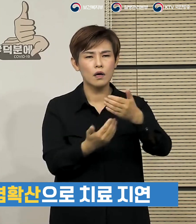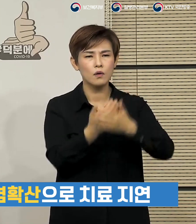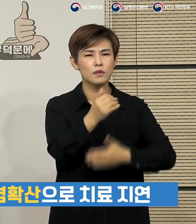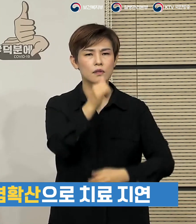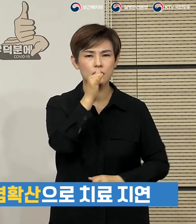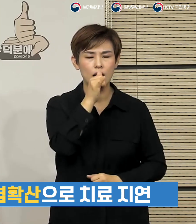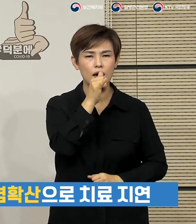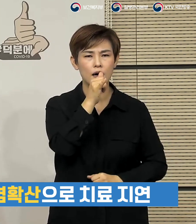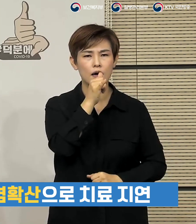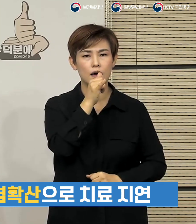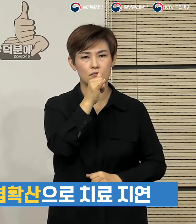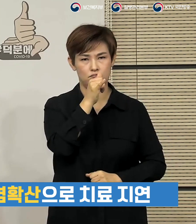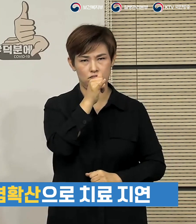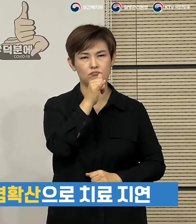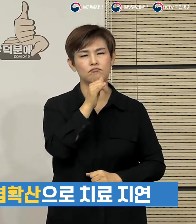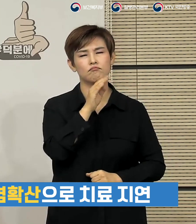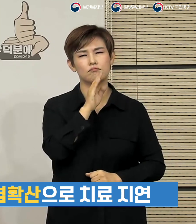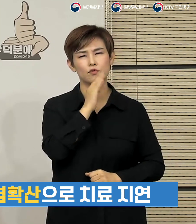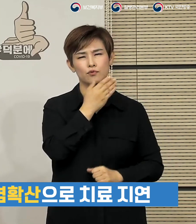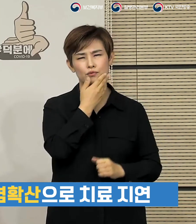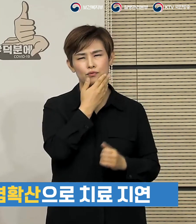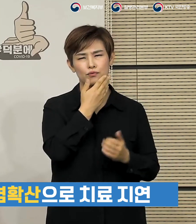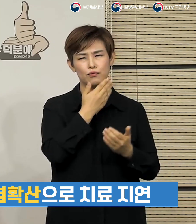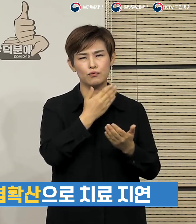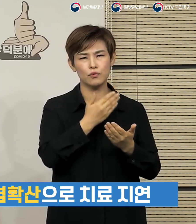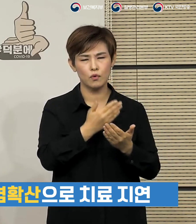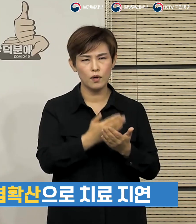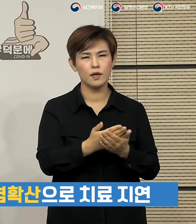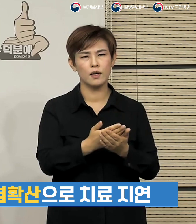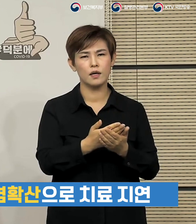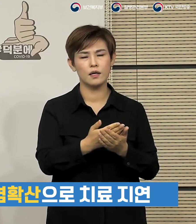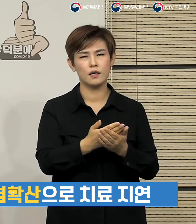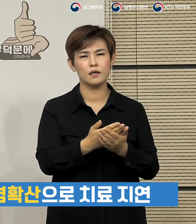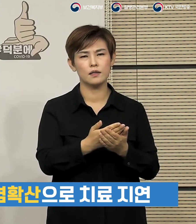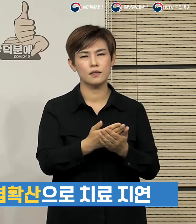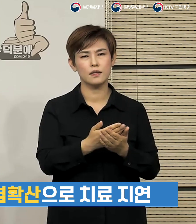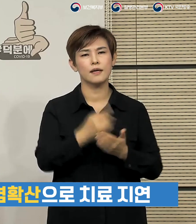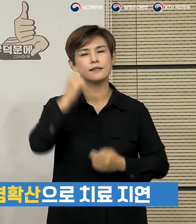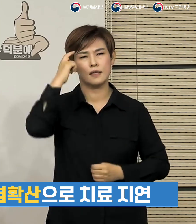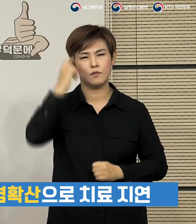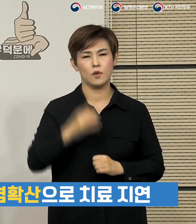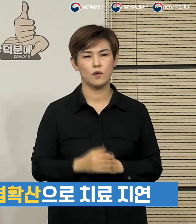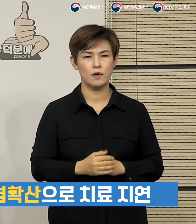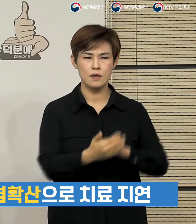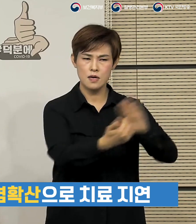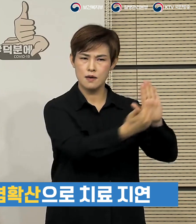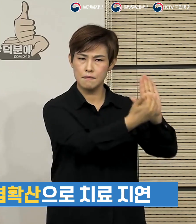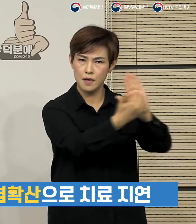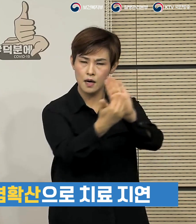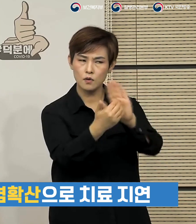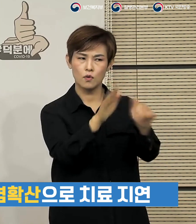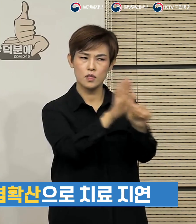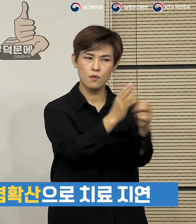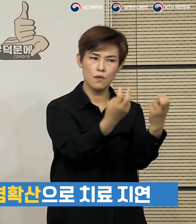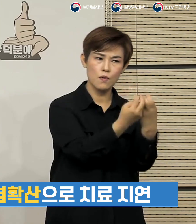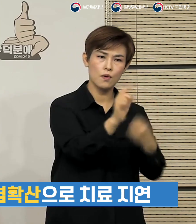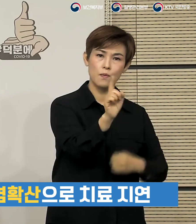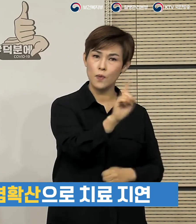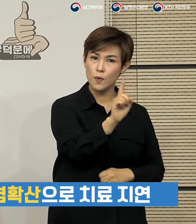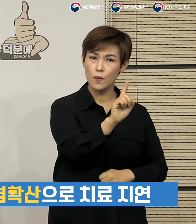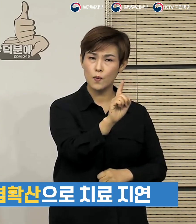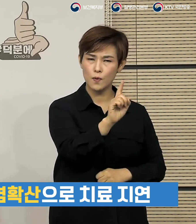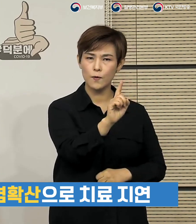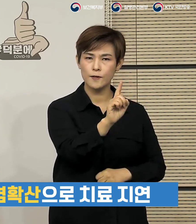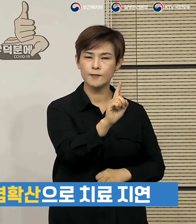저희로서도 매우 중요한 정책적 과제이고 이를 예방하고 어떻게 지원할 것인가 하는 것이